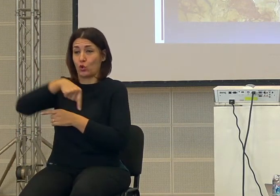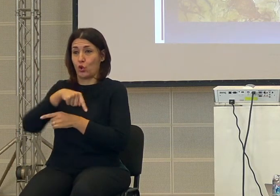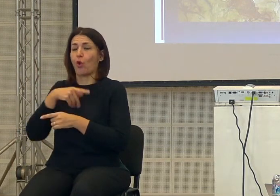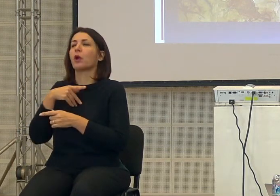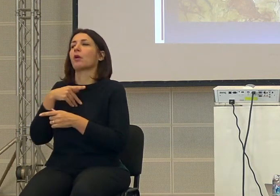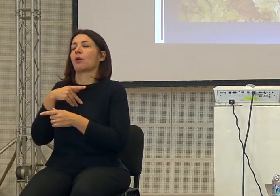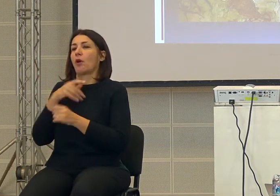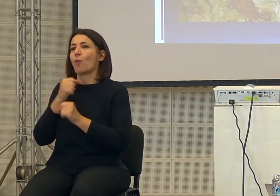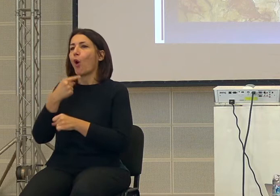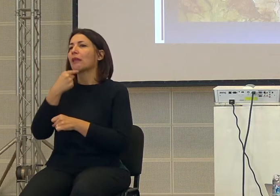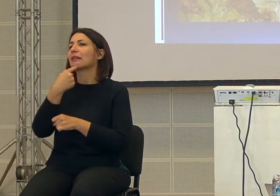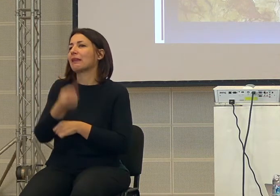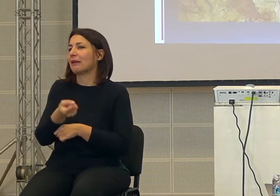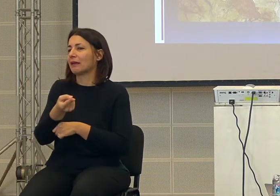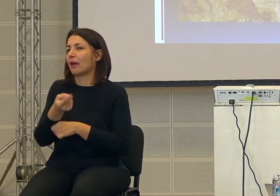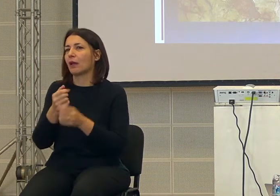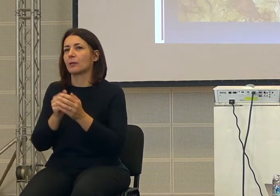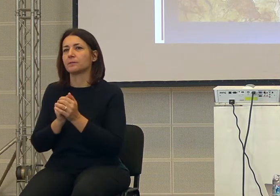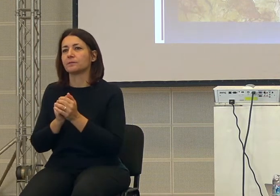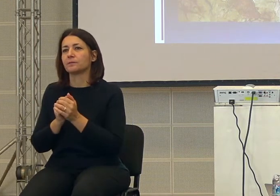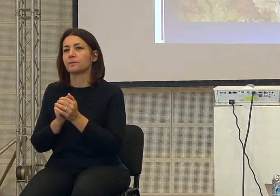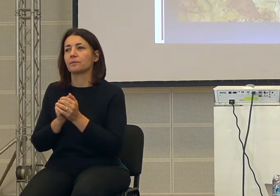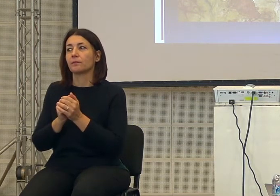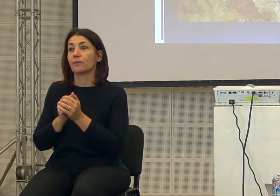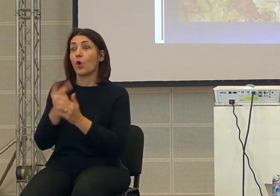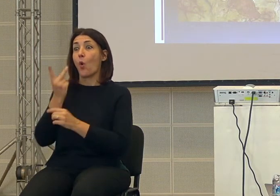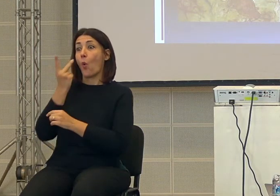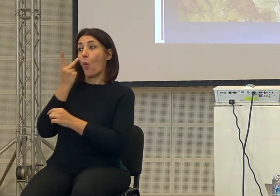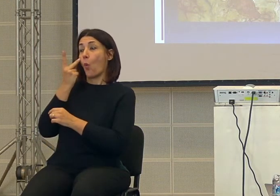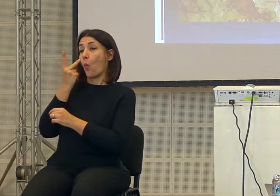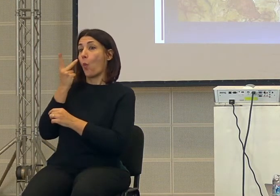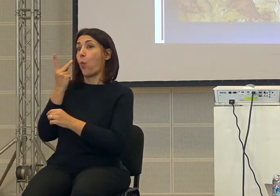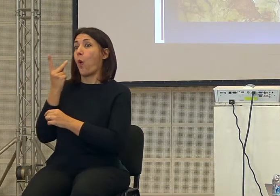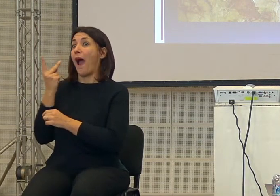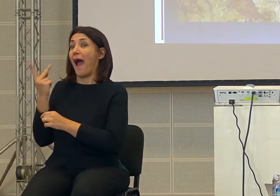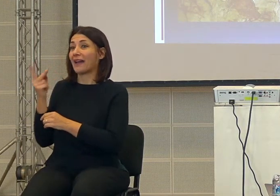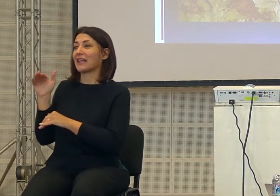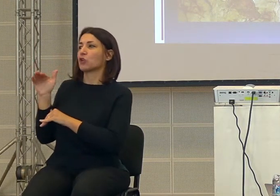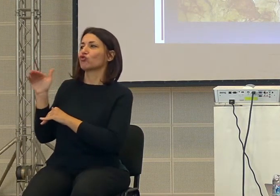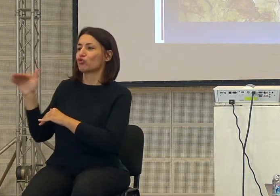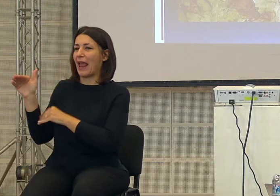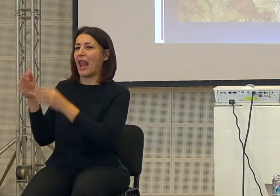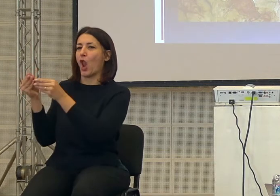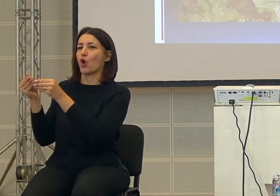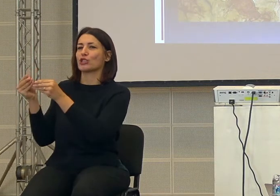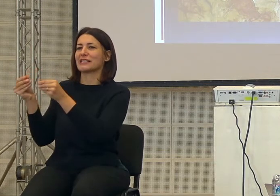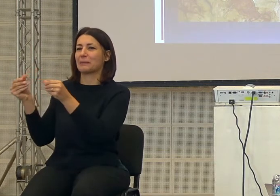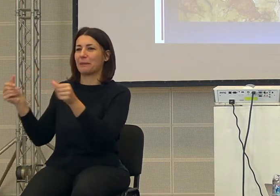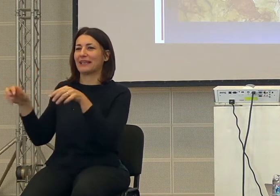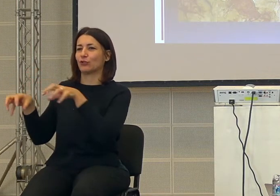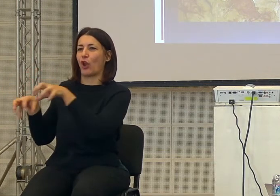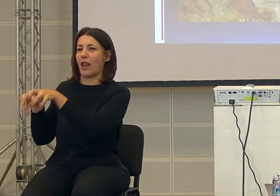è in grado anche di dire, guarda che c'è lo spirito del leone che è il